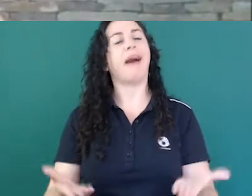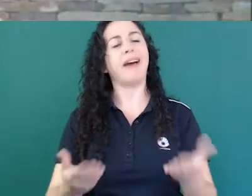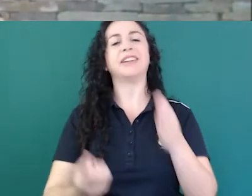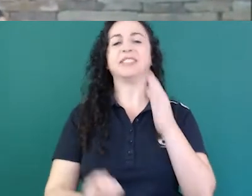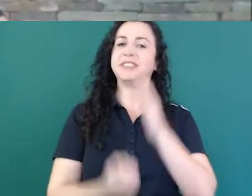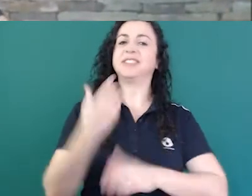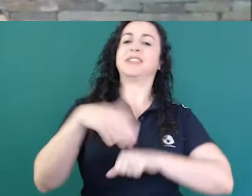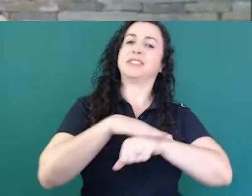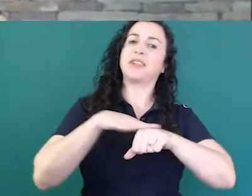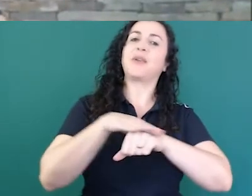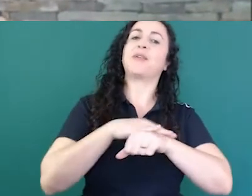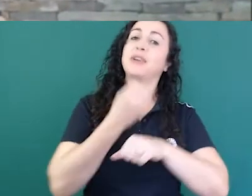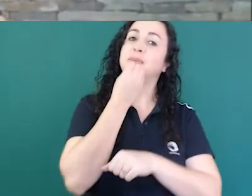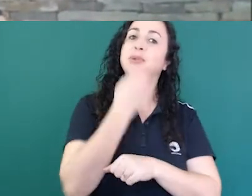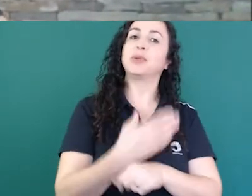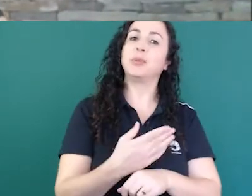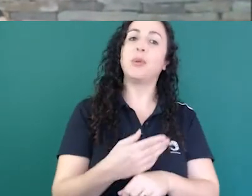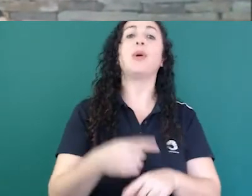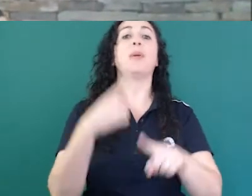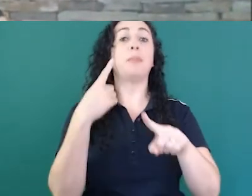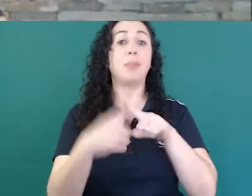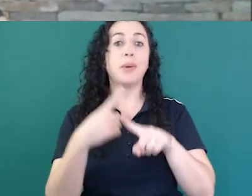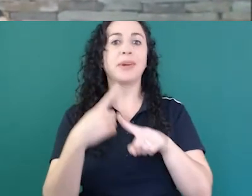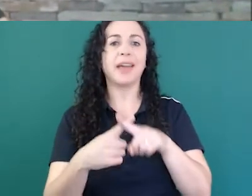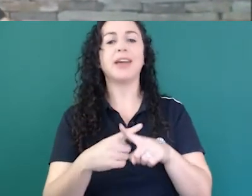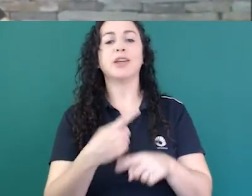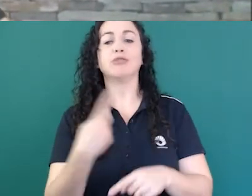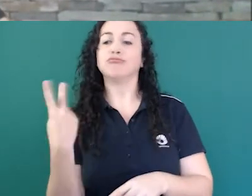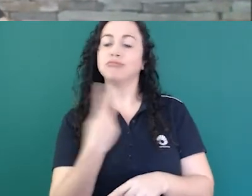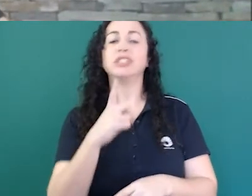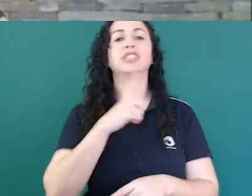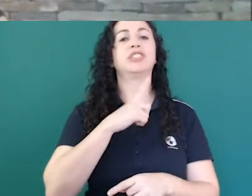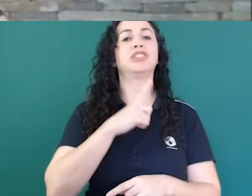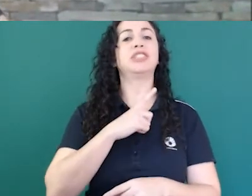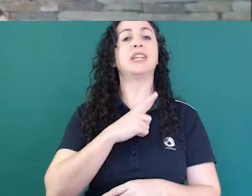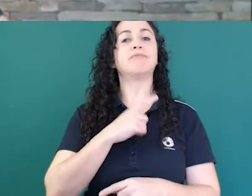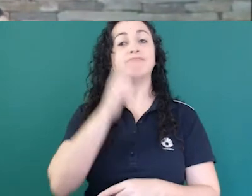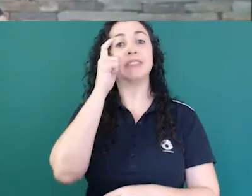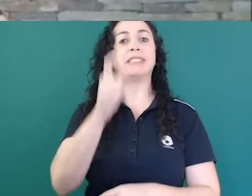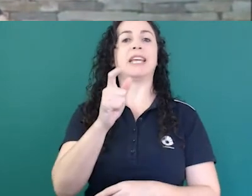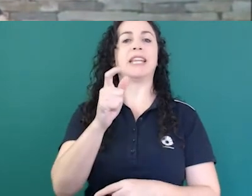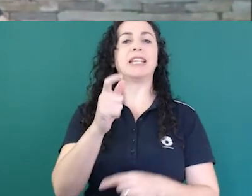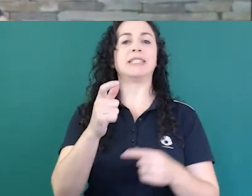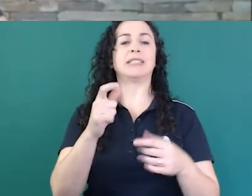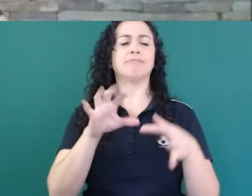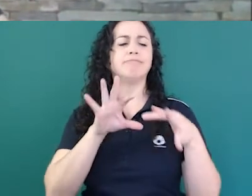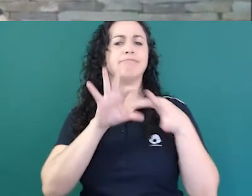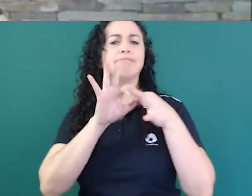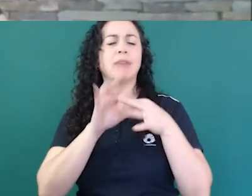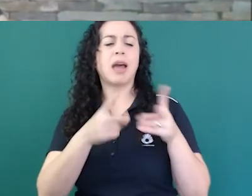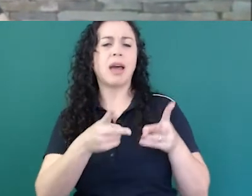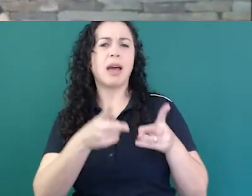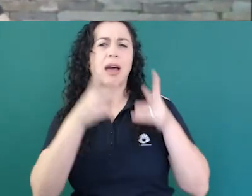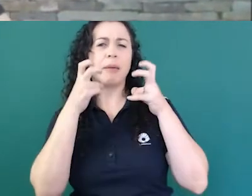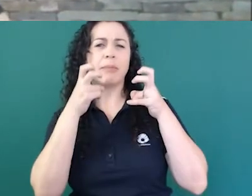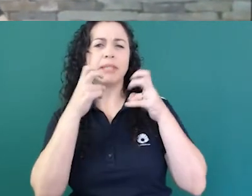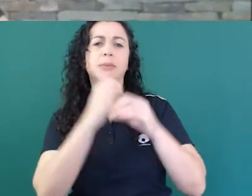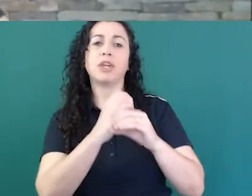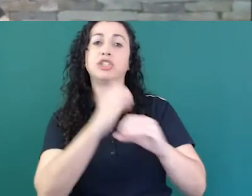bastante produtiva pelo interesse que também nós tínhamos dos produtos que eles acabam finalizando,